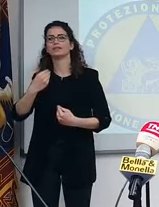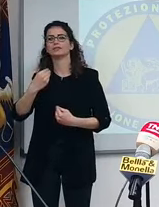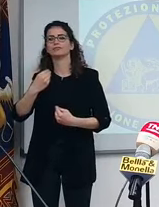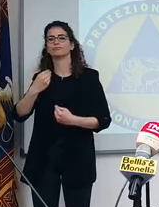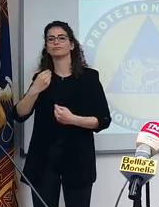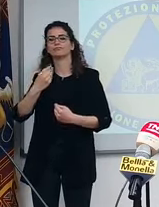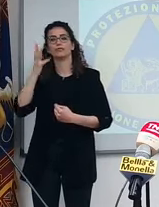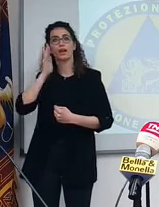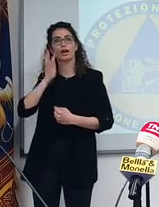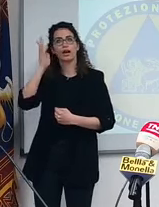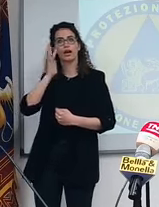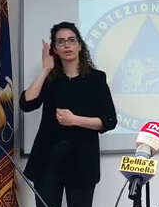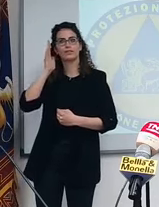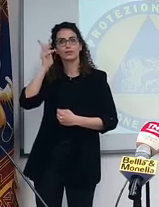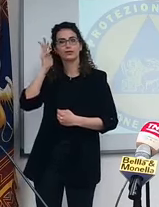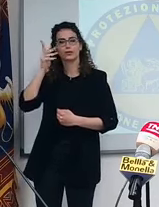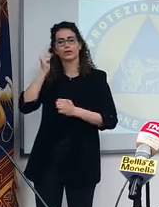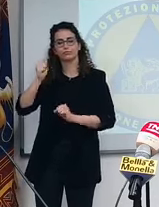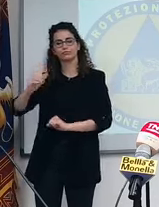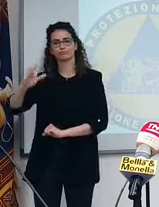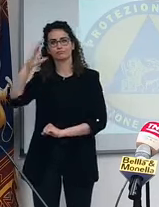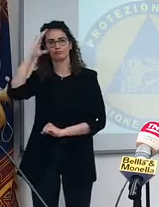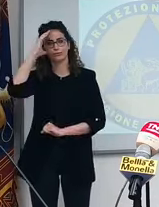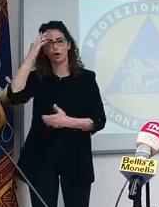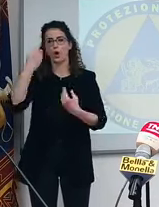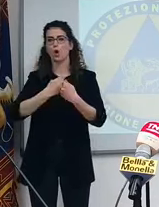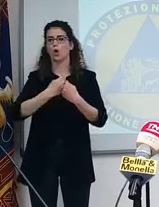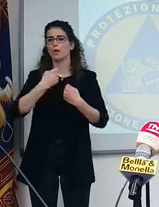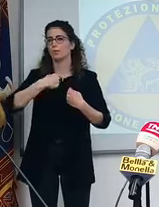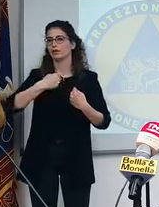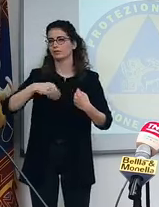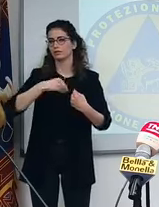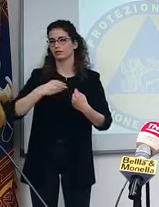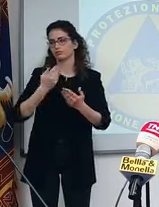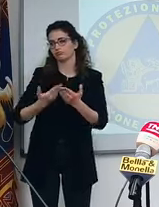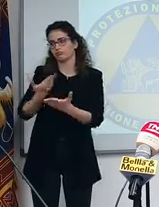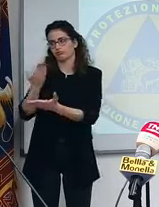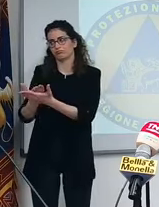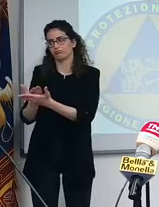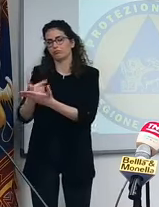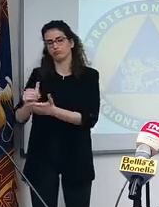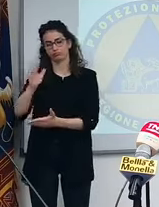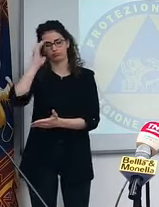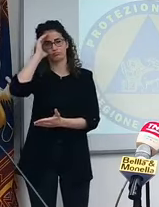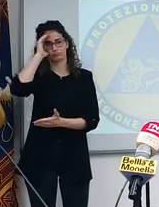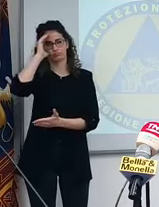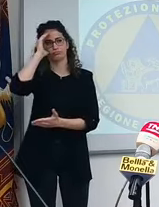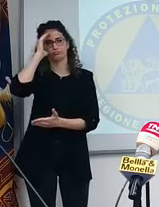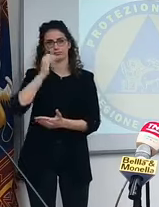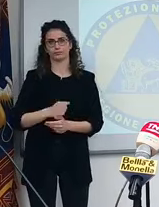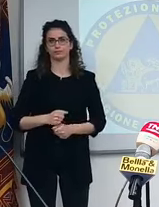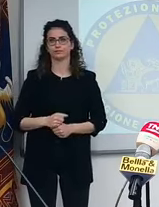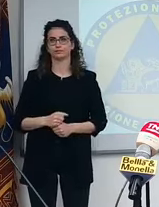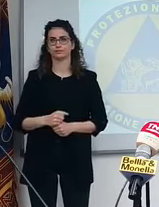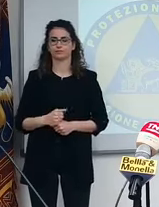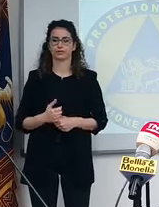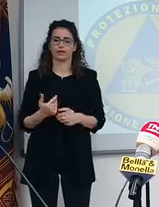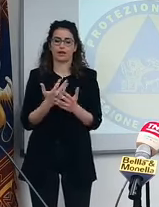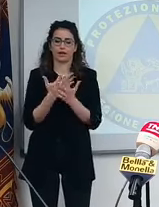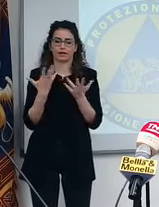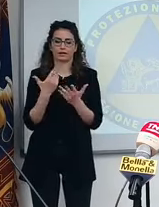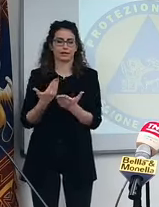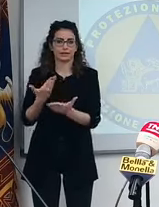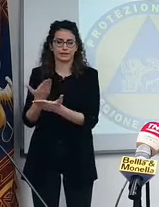queste osservazioni che comunque i colleghi Presidenti fanno assieme a me. Cioè, è inevitabile che vengano fuori questi